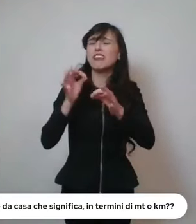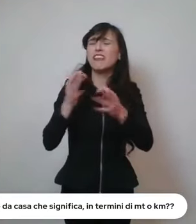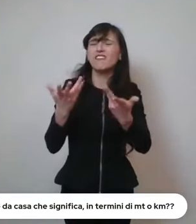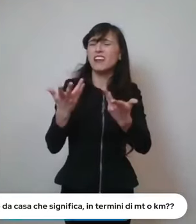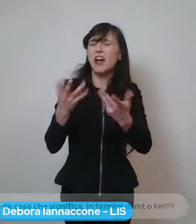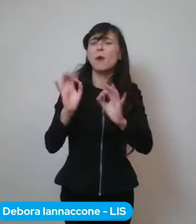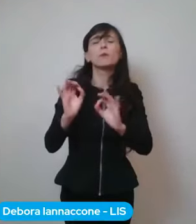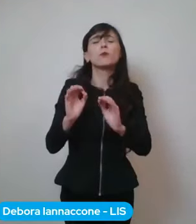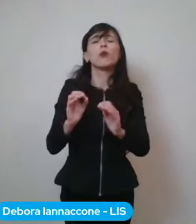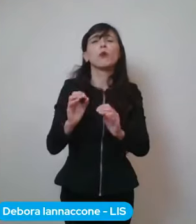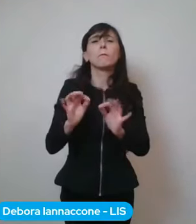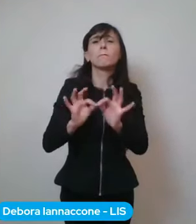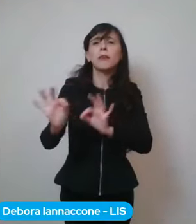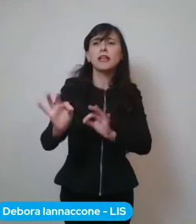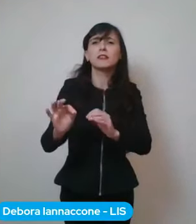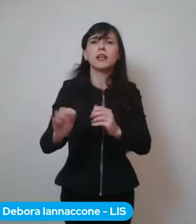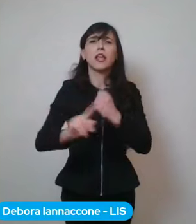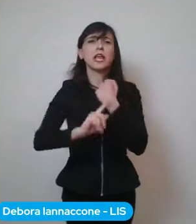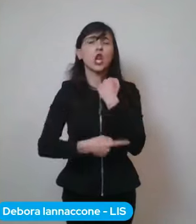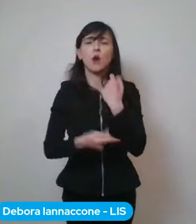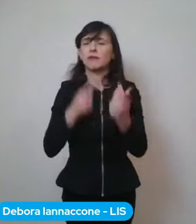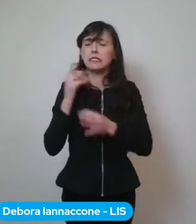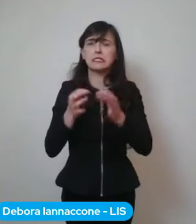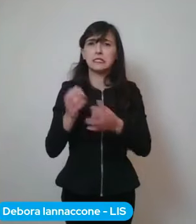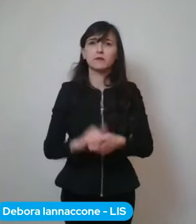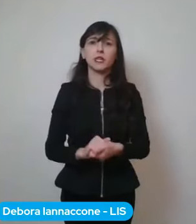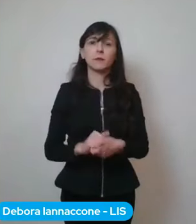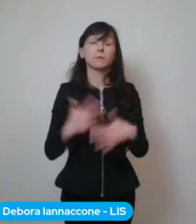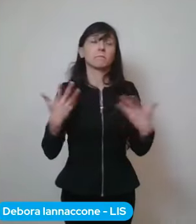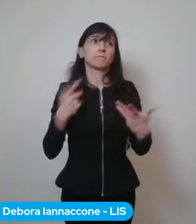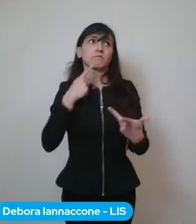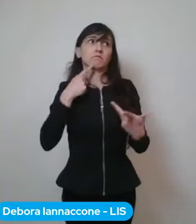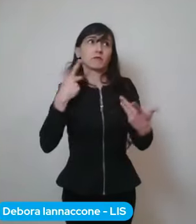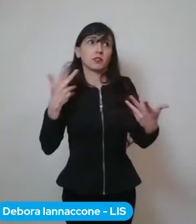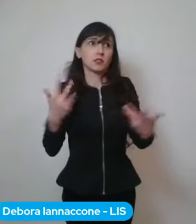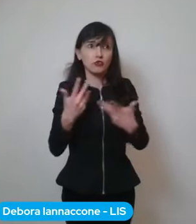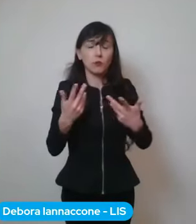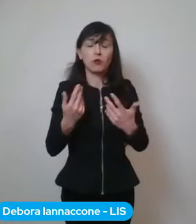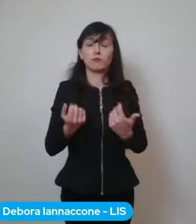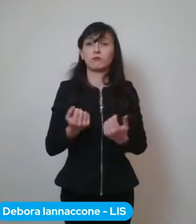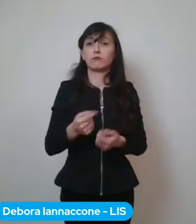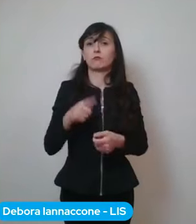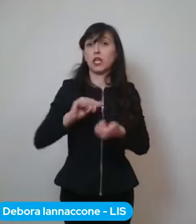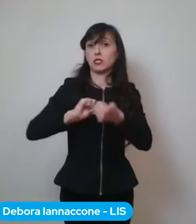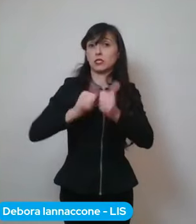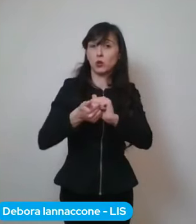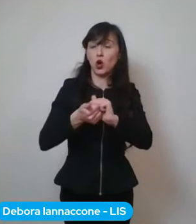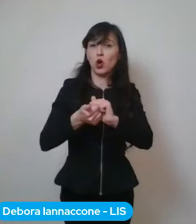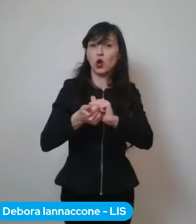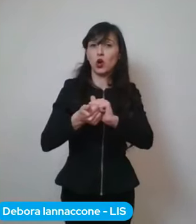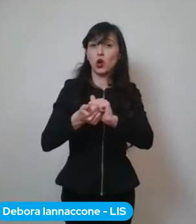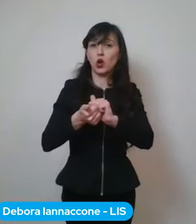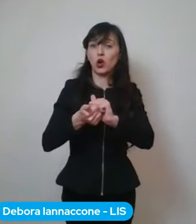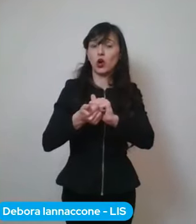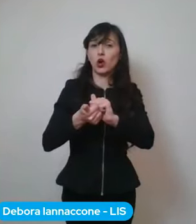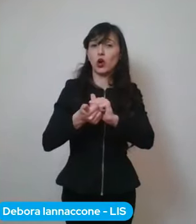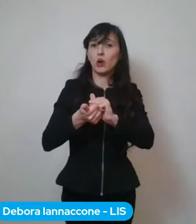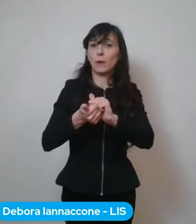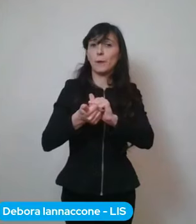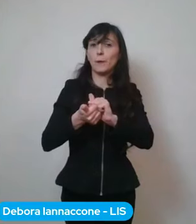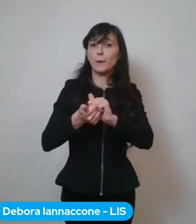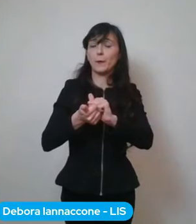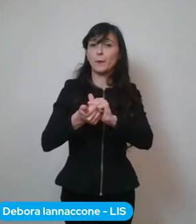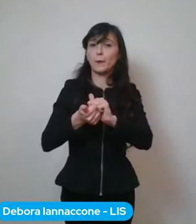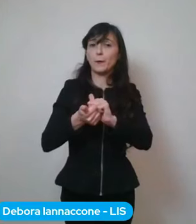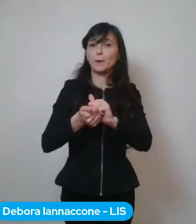Ma eh diciamo che l'attività eh sportiva eh cioè